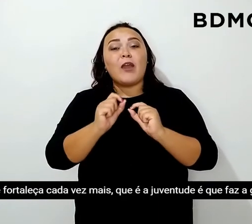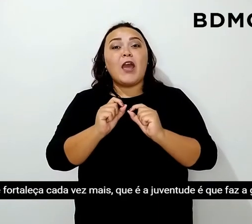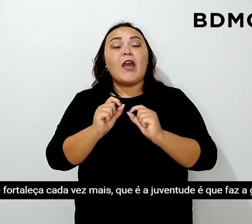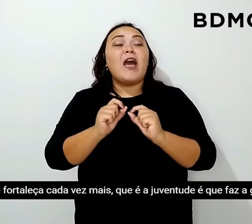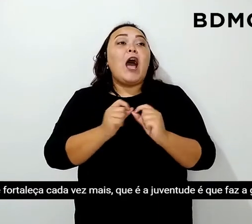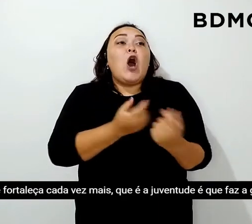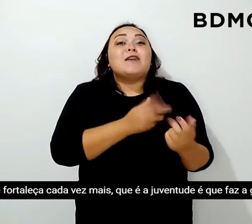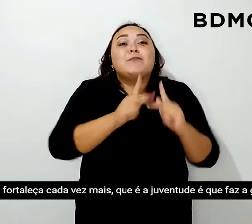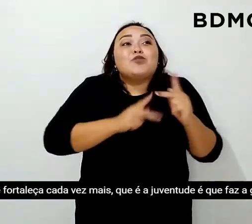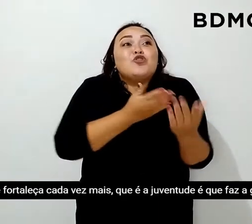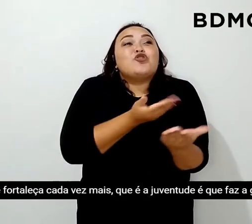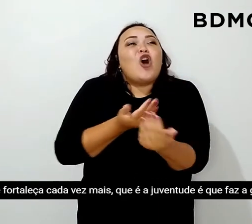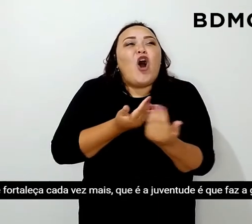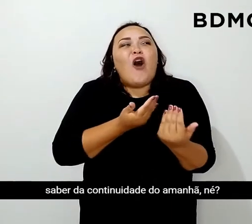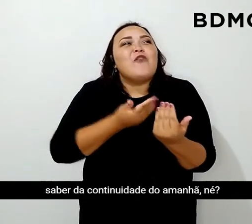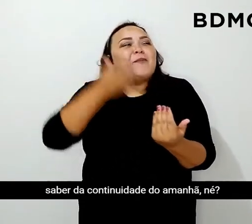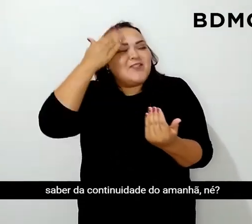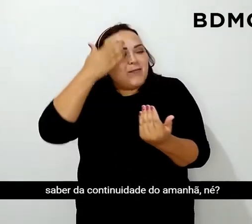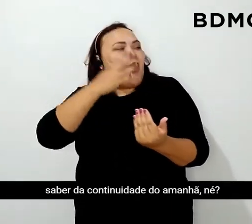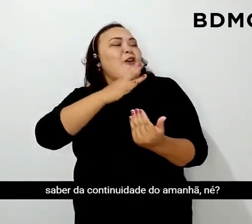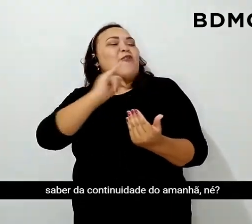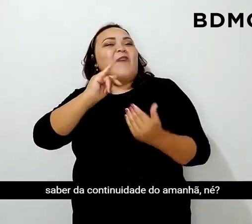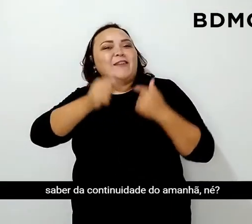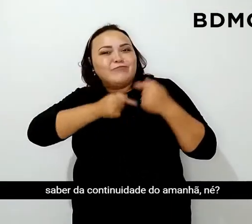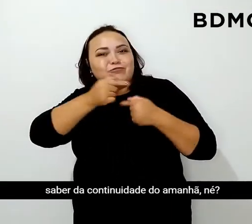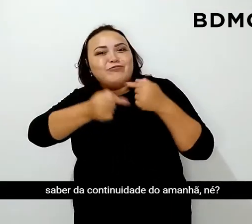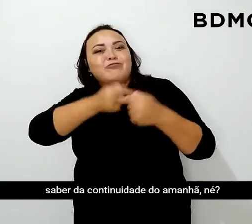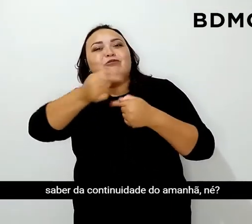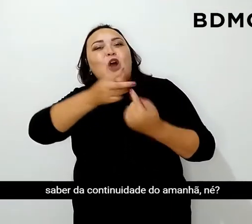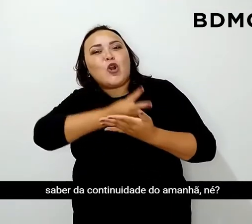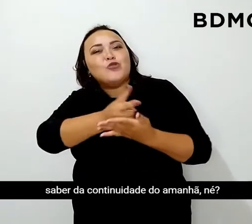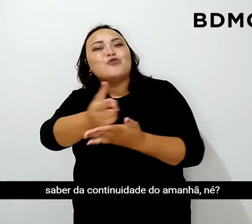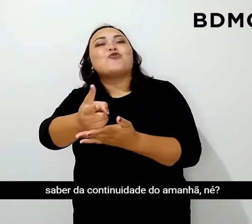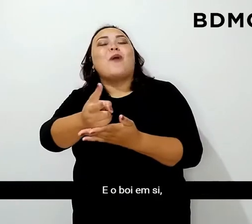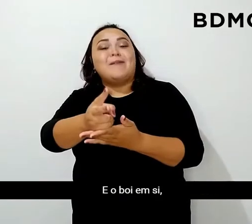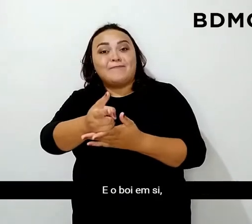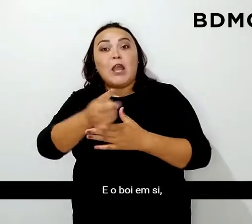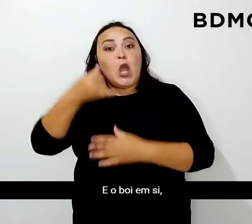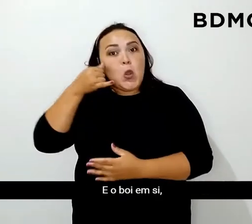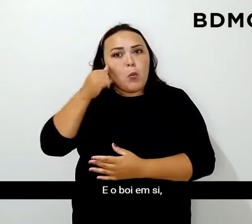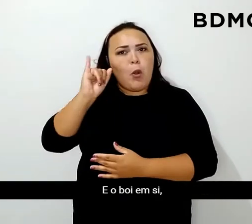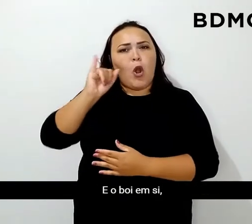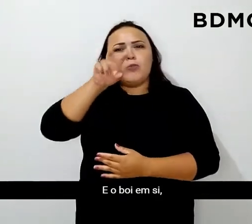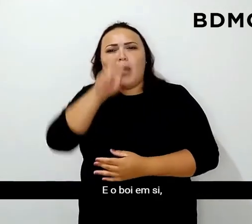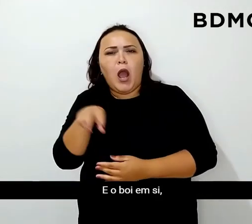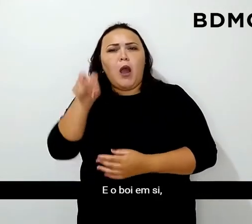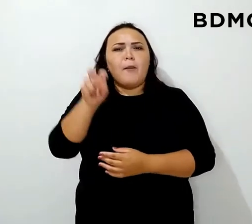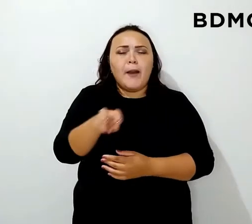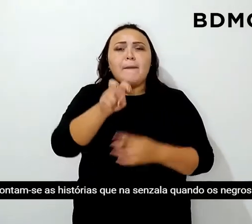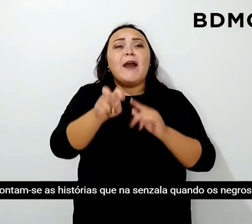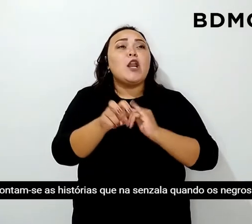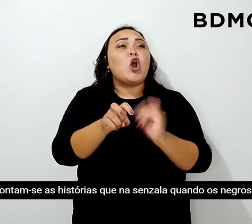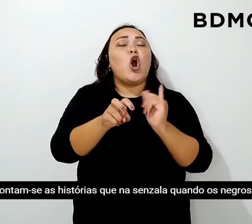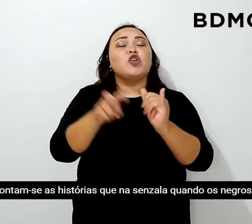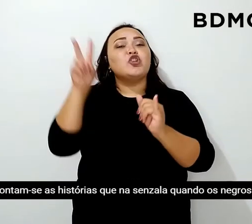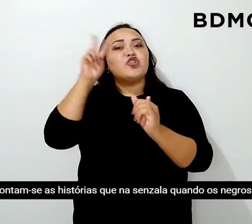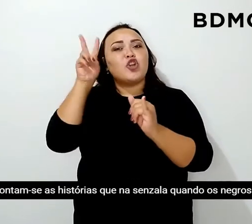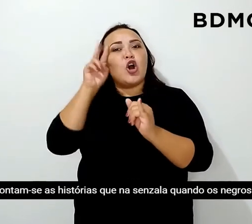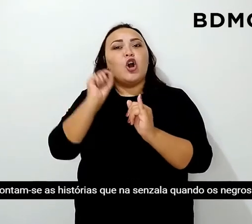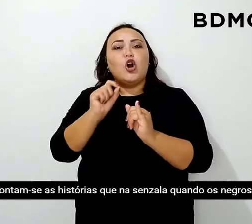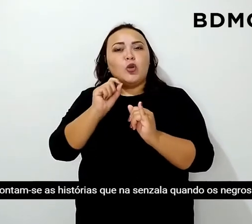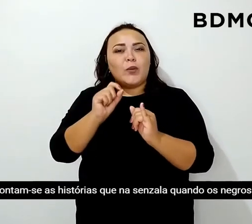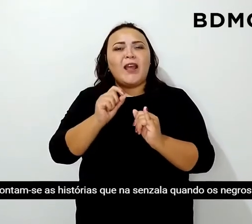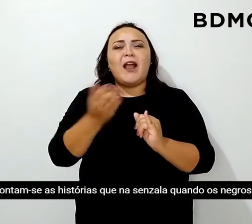é a juventude que faz a gente saber da continuidade de amanhã. E o Boi em si conta-se as